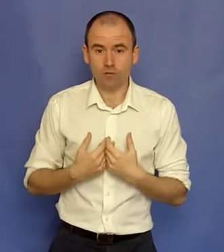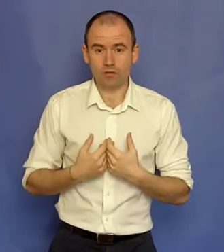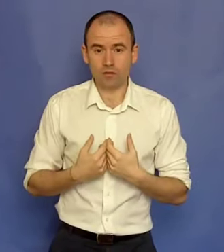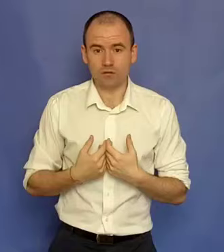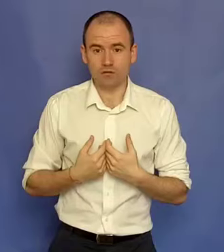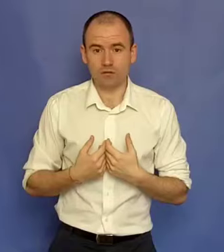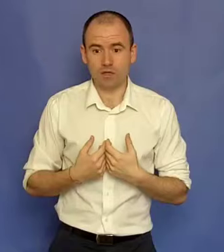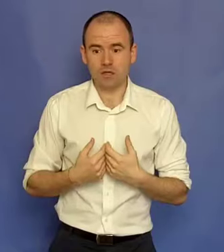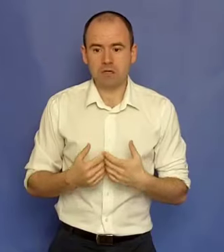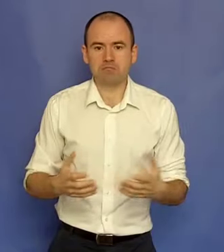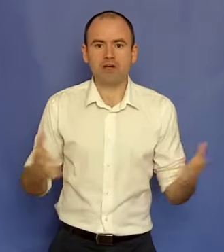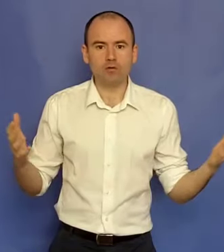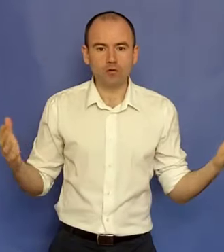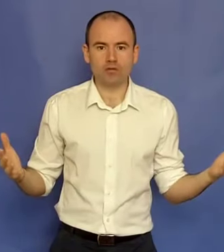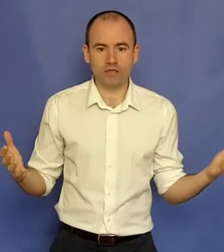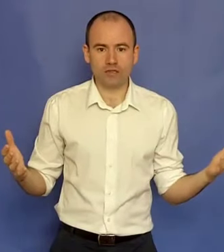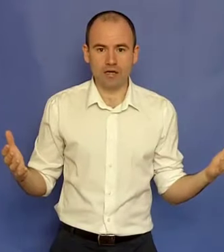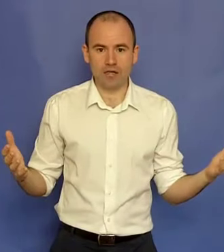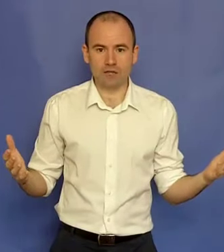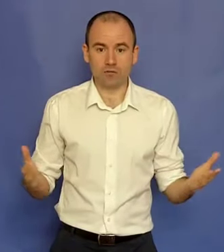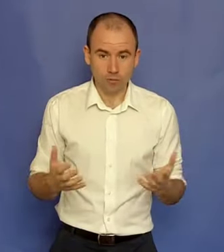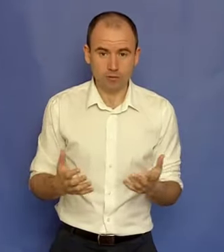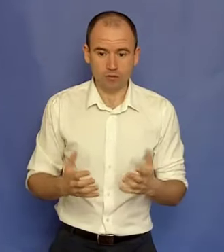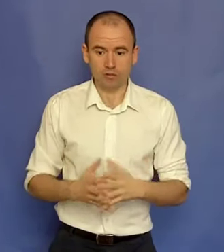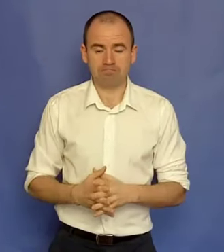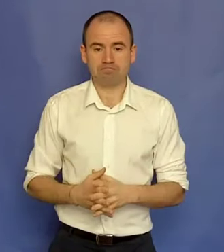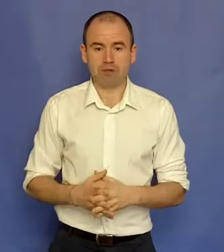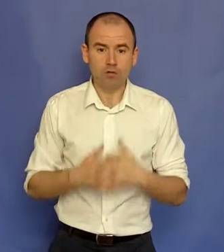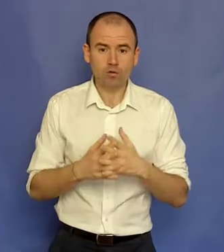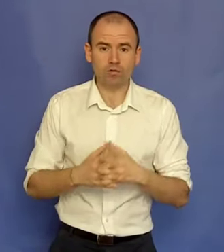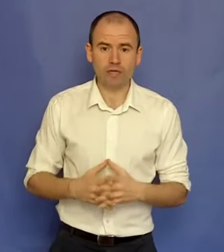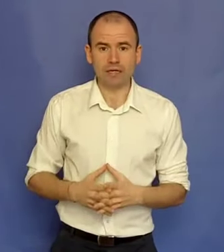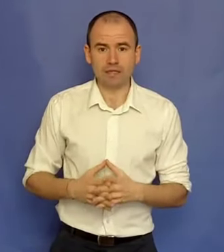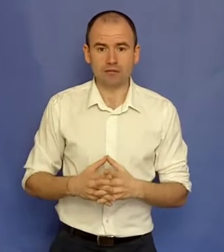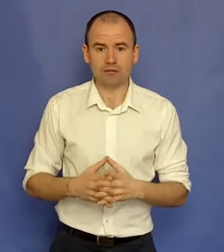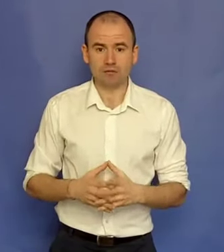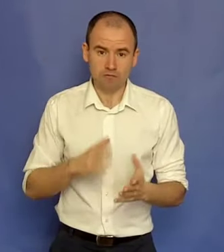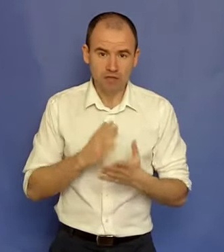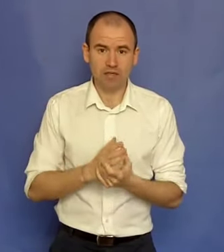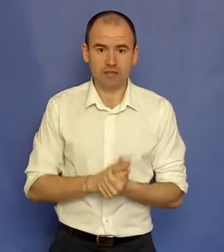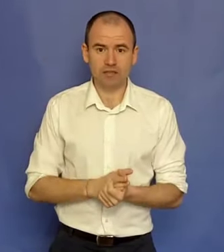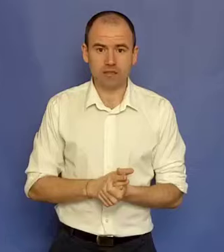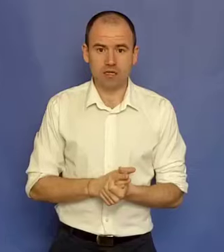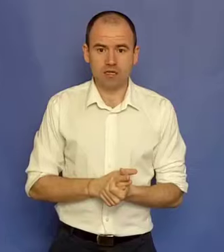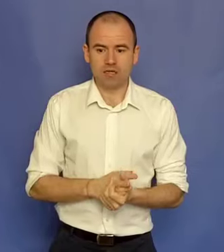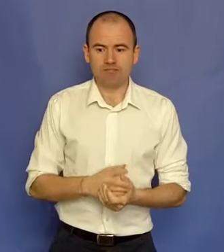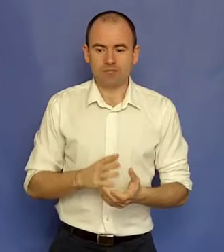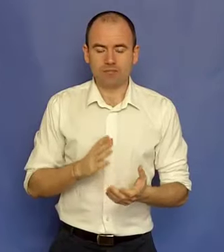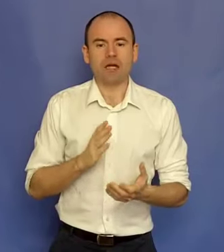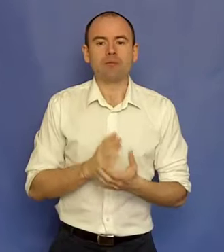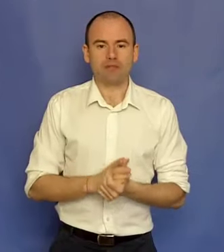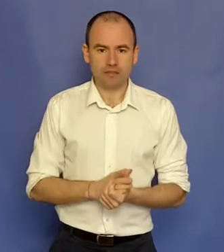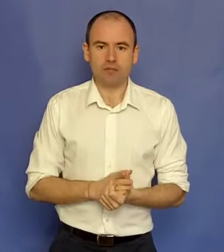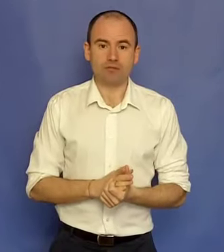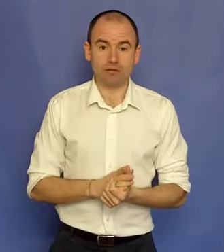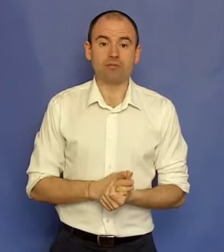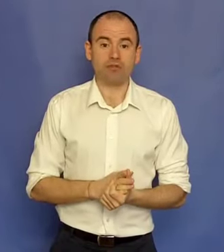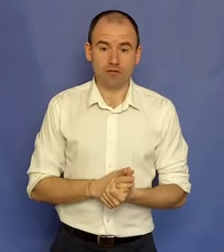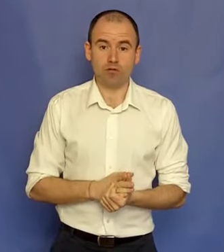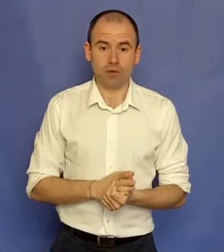lucrul ăsta. N-am făcut tot 30 de ani, Doamne ajută! Am făcut tot 3 ani, în fiecare zi. Dar am înțeles repede despre ce-i vorba.